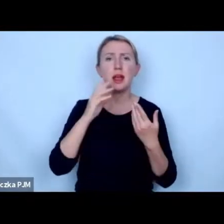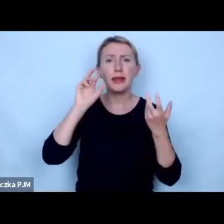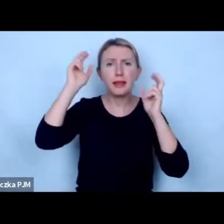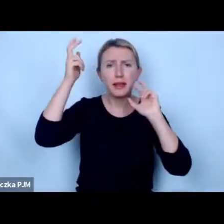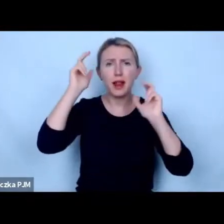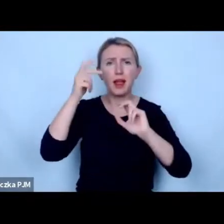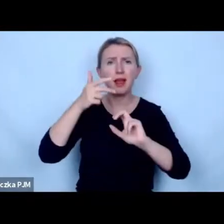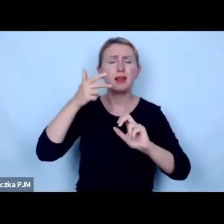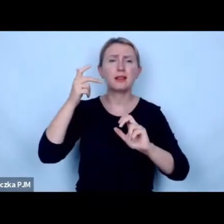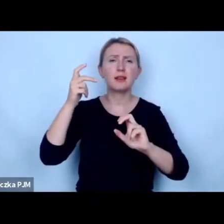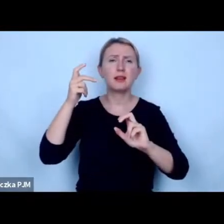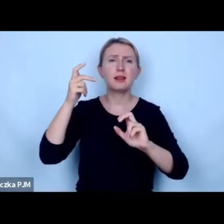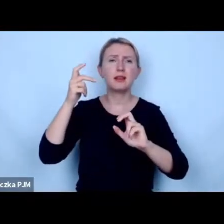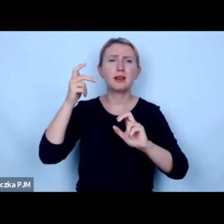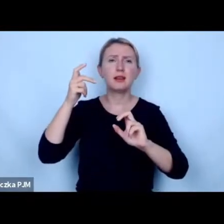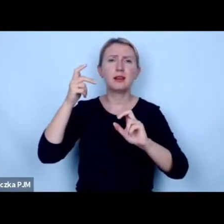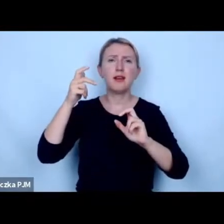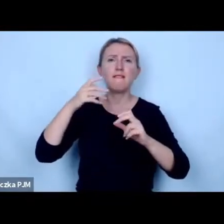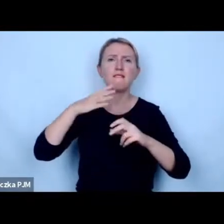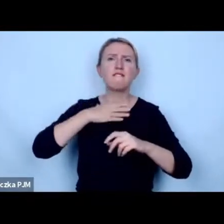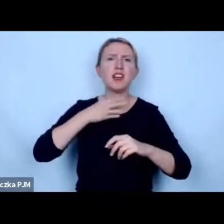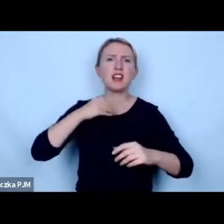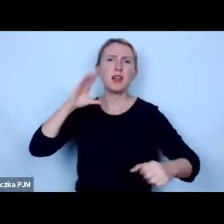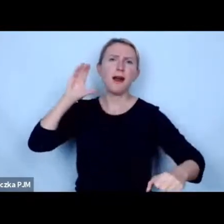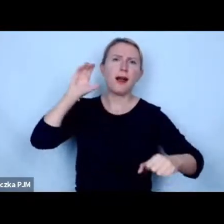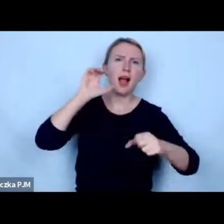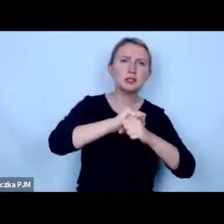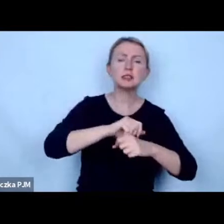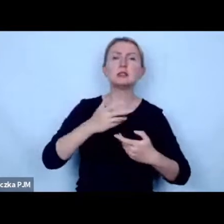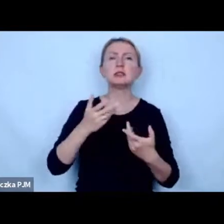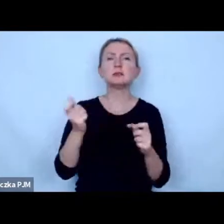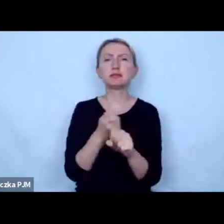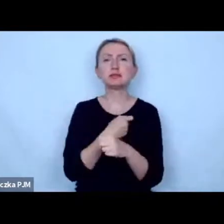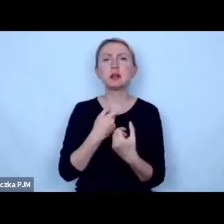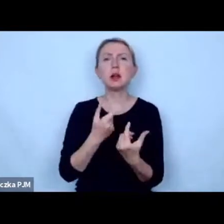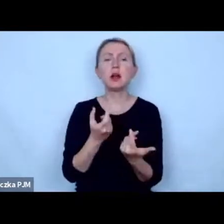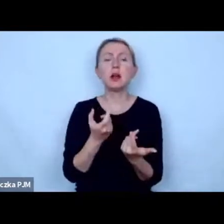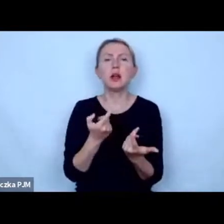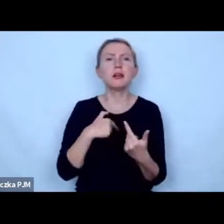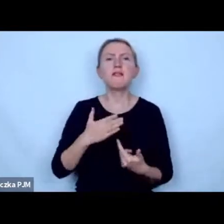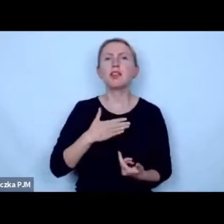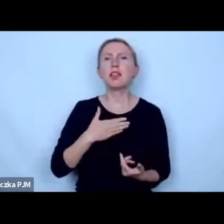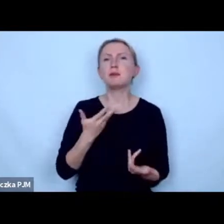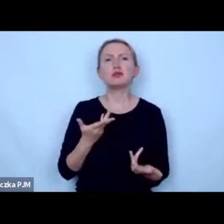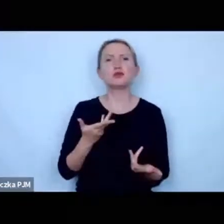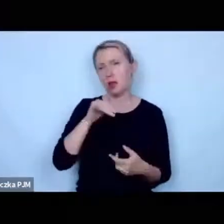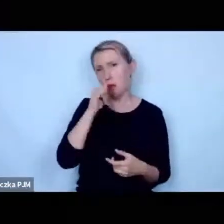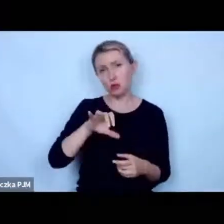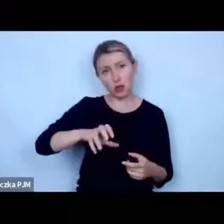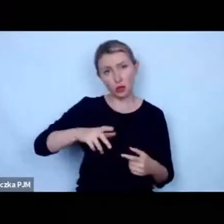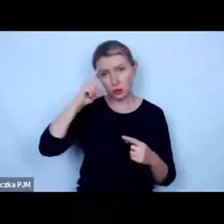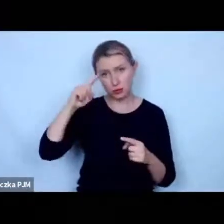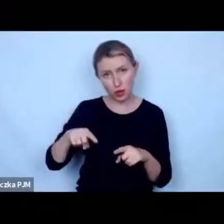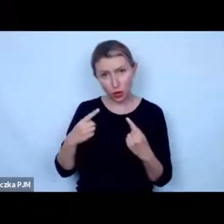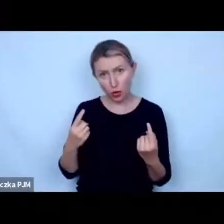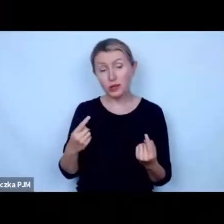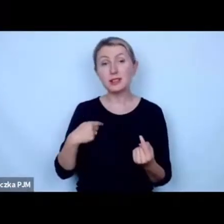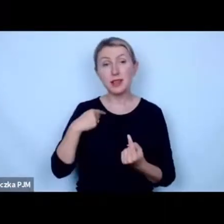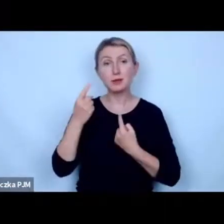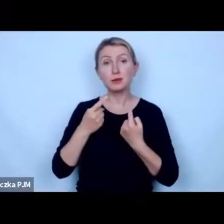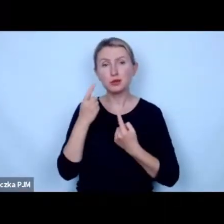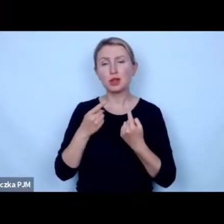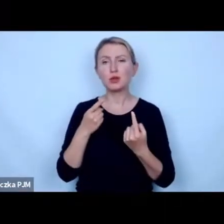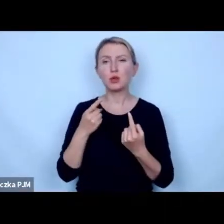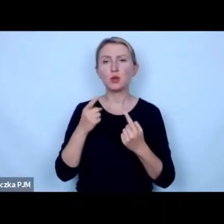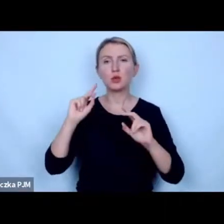zabijanego przez przez wilki więc wydaje mi się a propos tego tego że nie da się pewnej grupy przekonąć to tak myślę że to